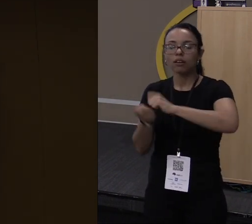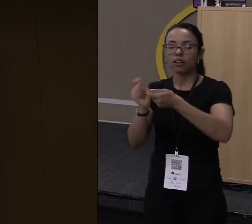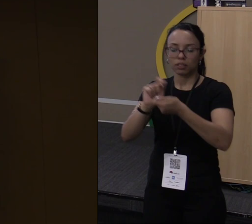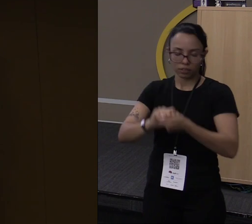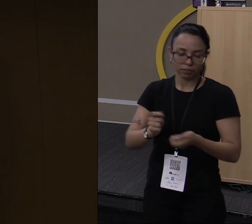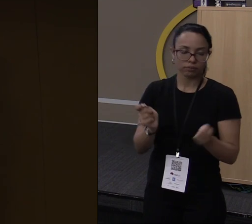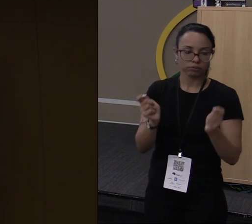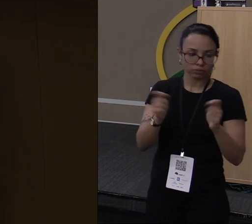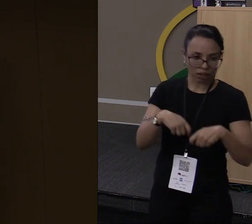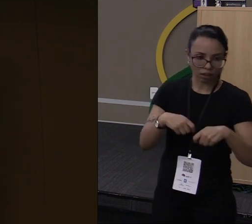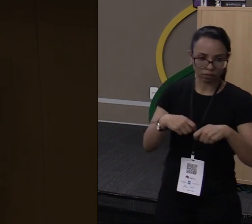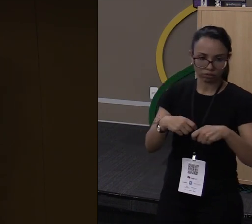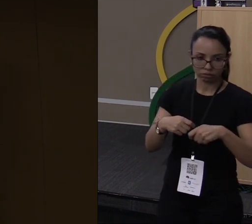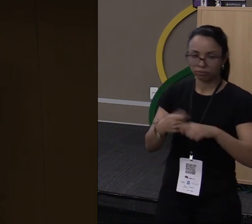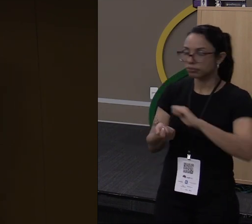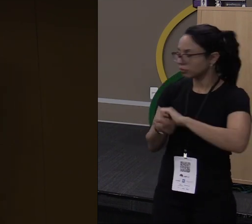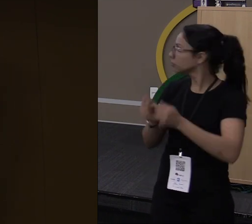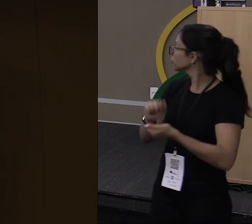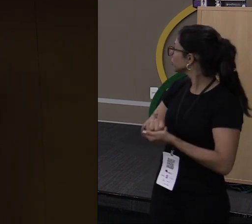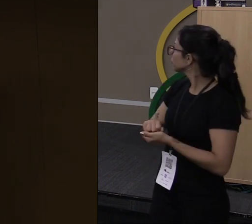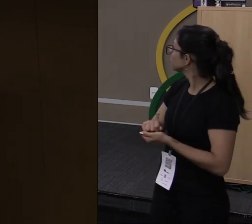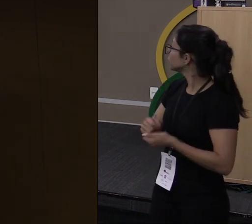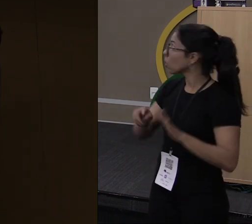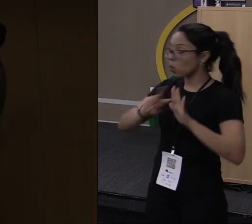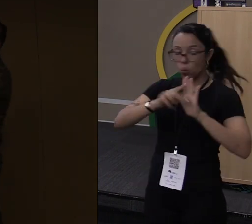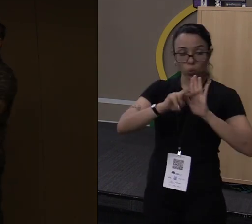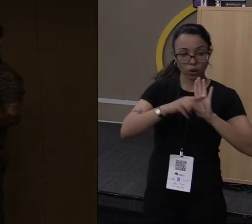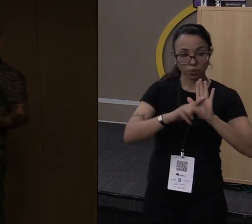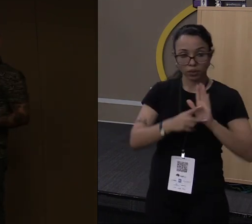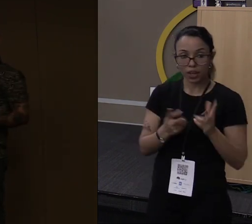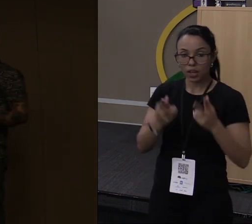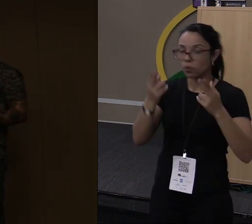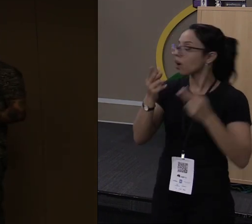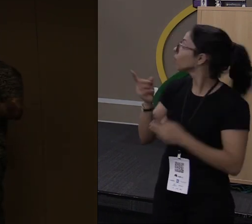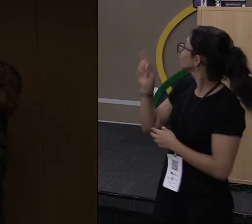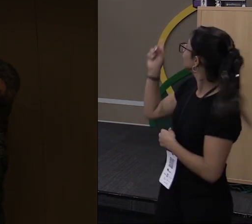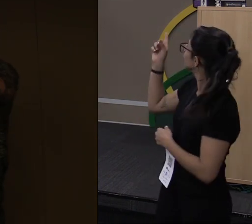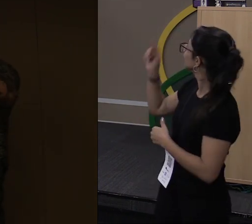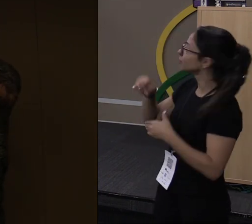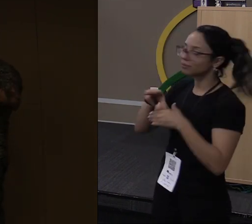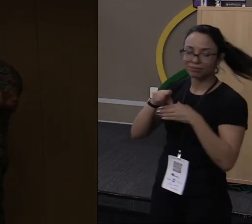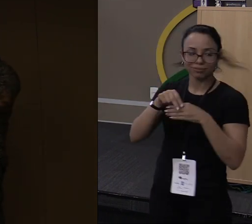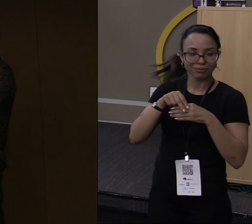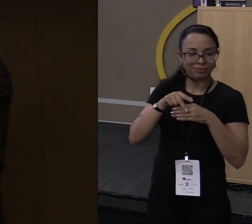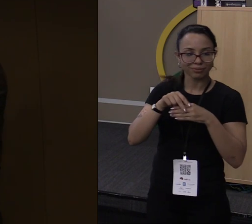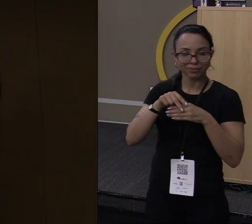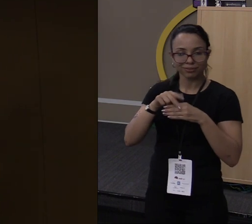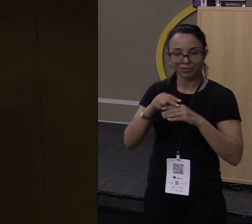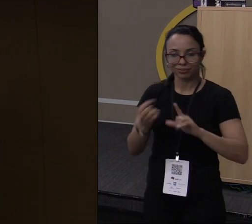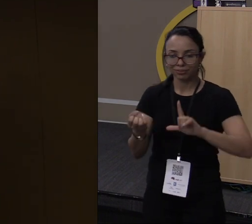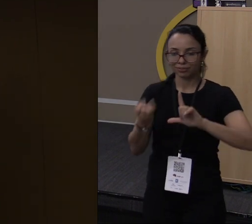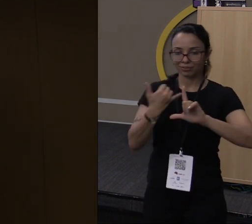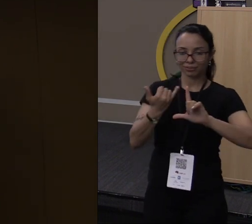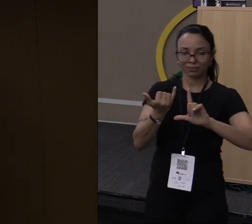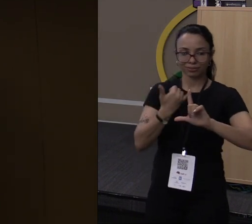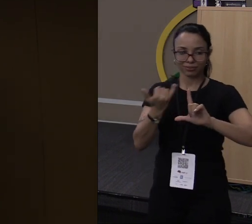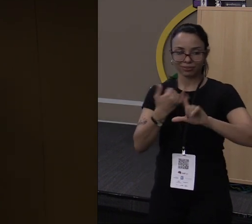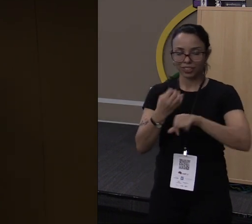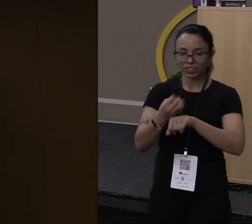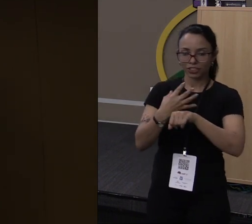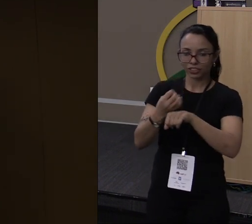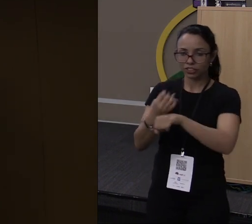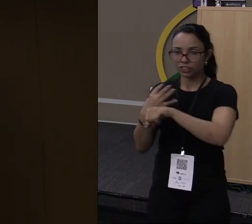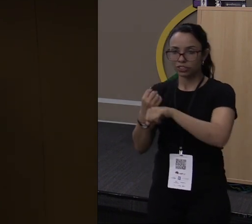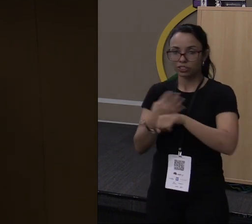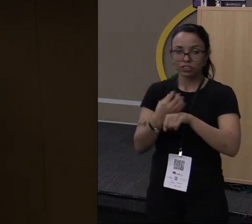embaixo, ele até te fala, isso é legal, o compilador é igual ao Clip, lá do Word. Ele vai te falando, ele te fala assim, olha, se você implementar